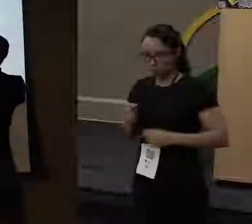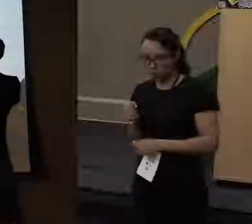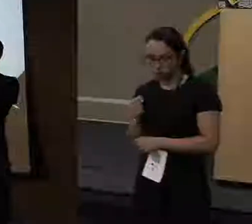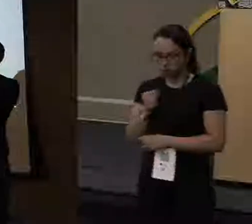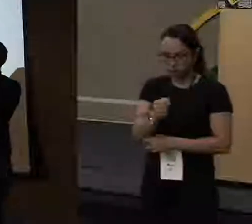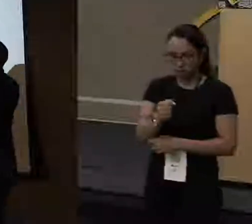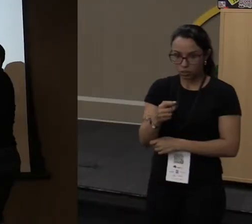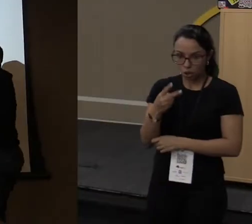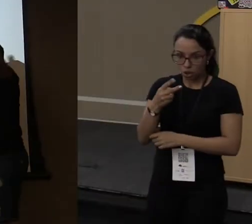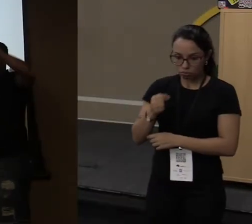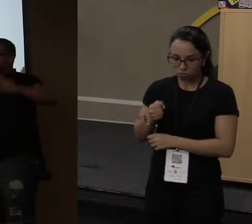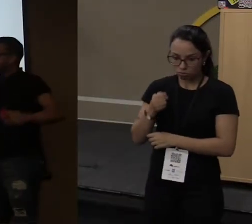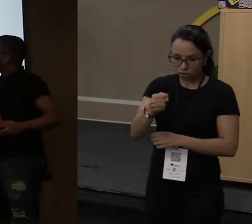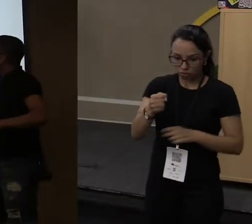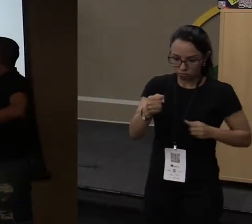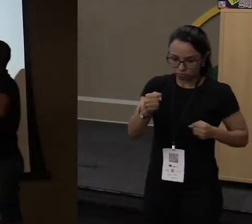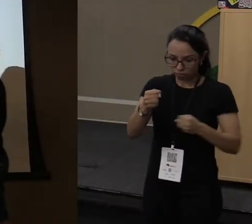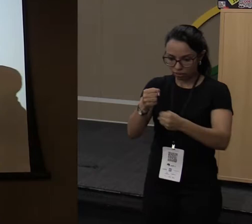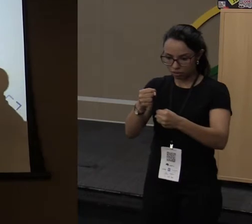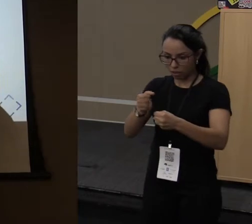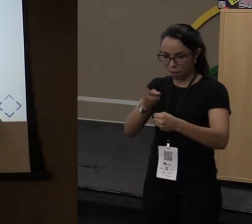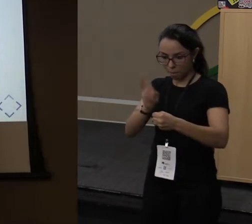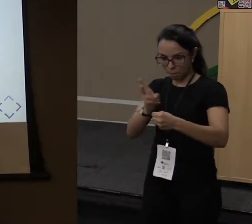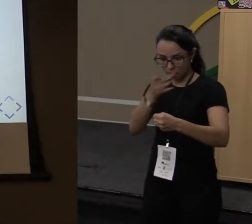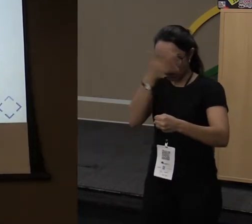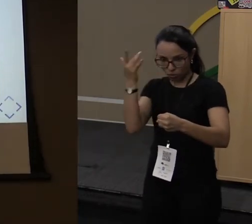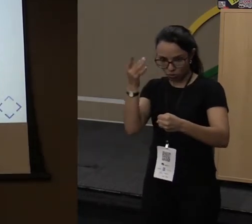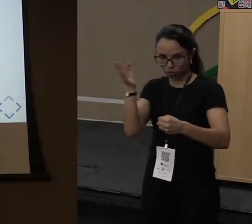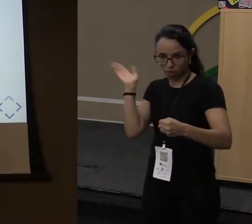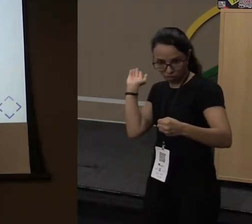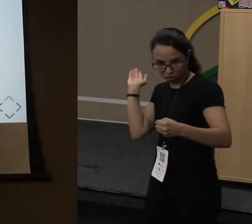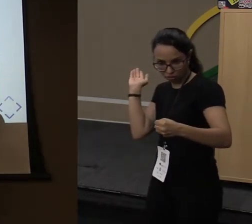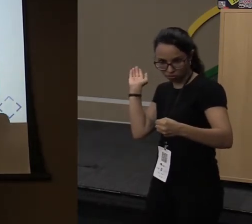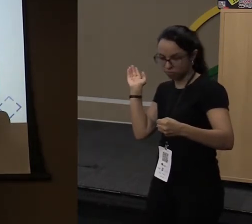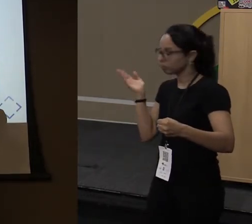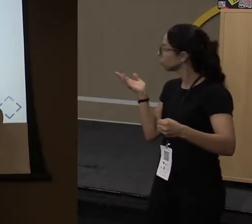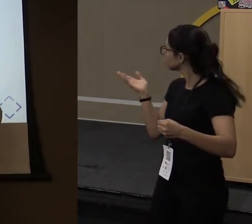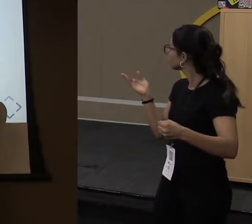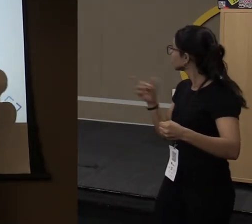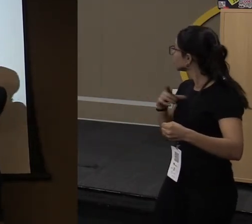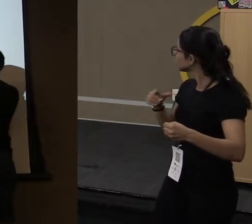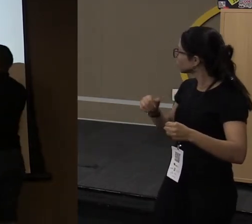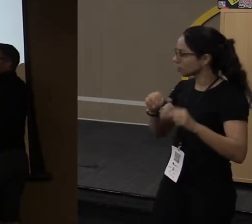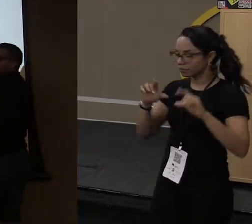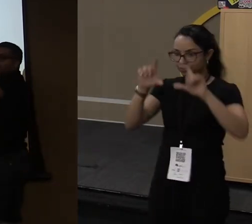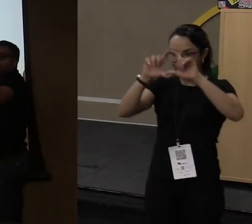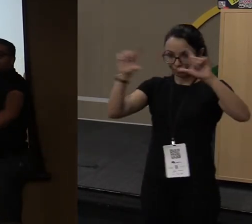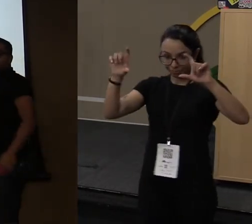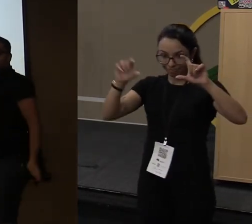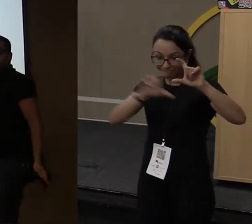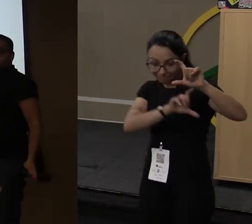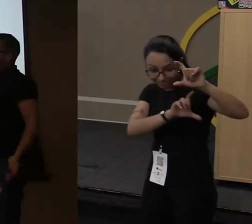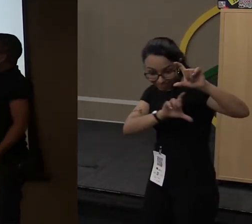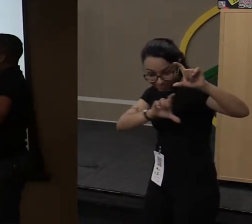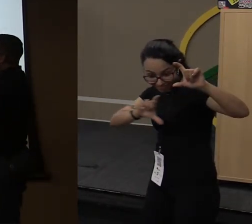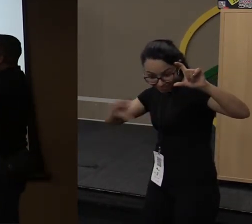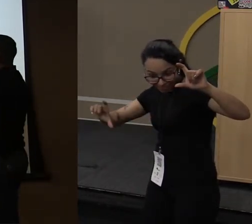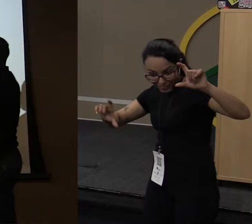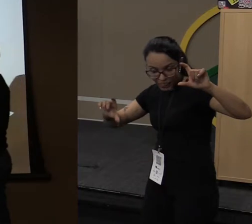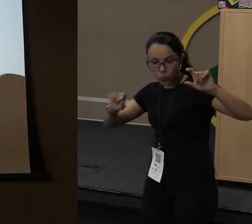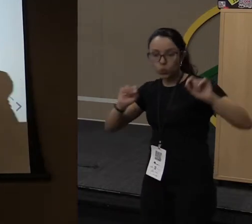é eu e eu. E aqui nesse códigozão aqui de baixo, o é eu tenho? Eu tenho